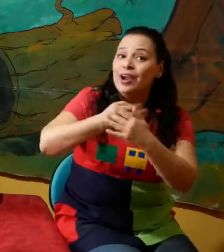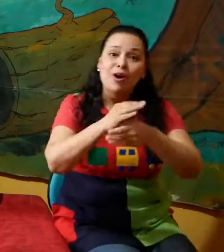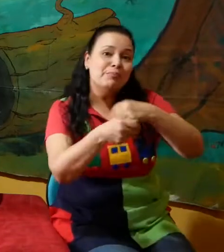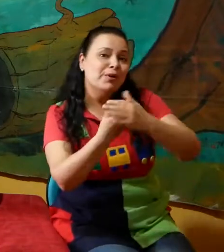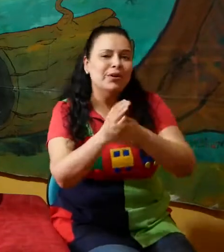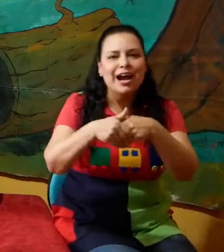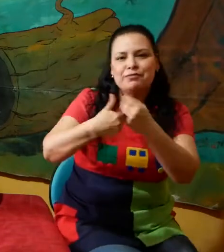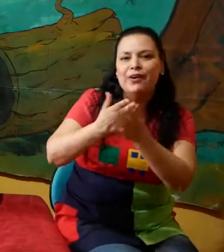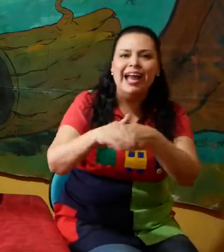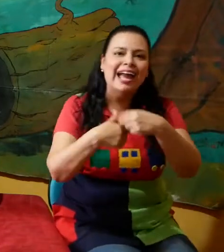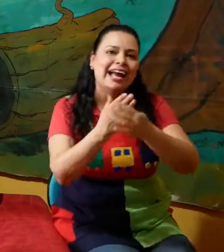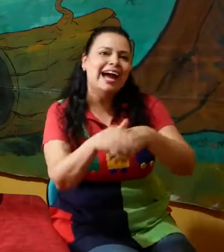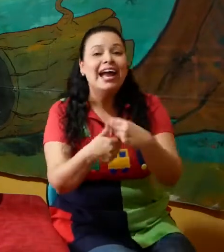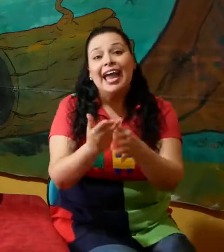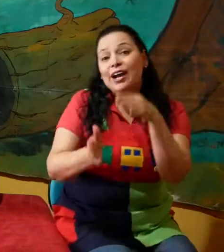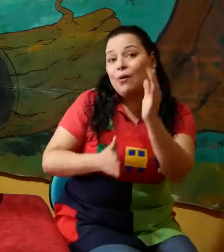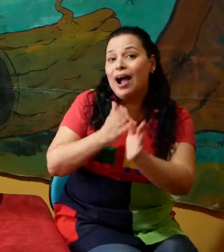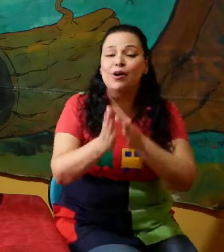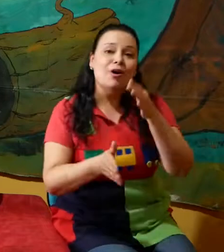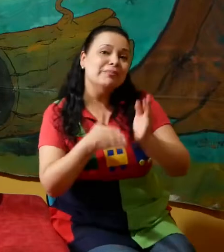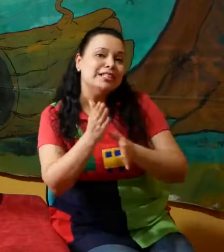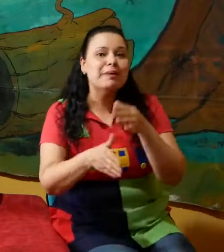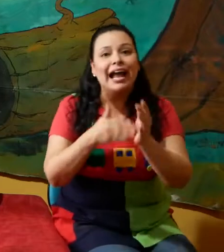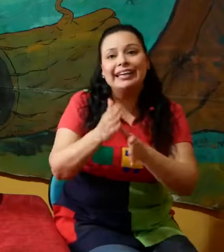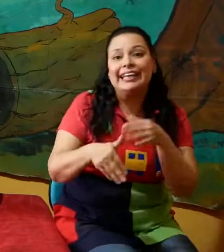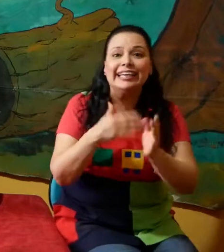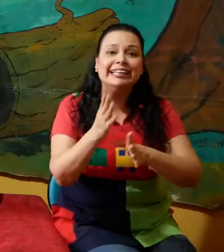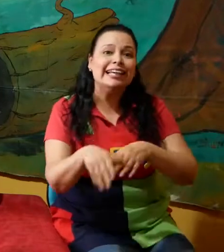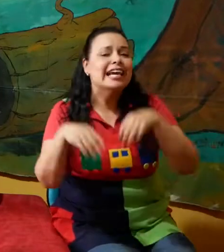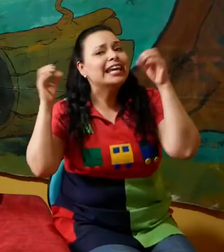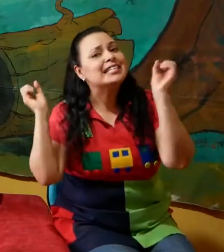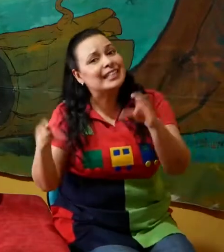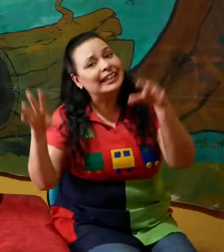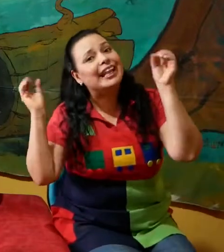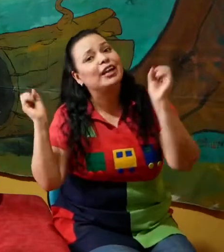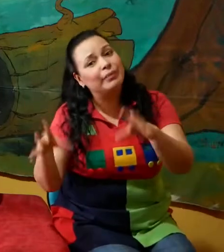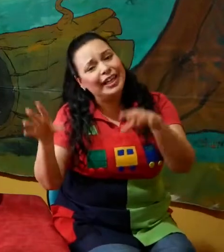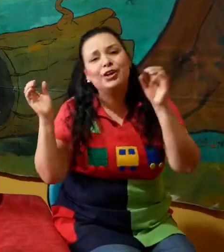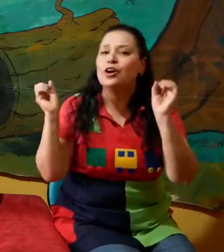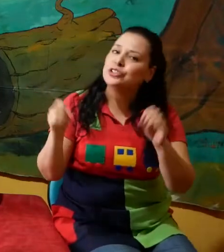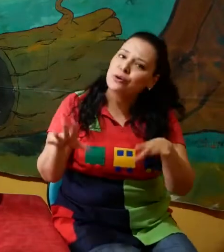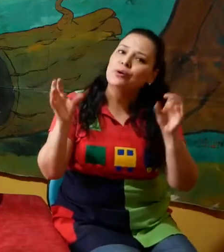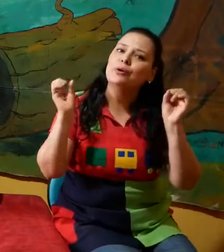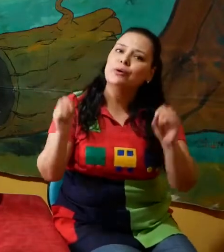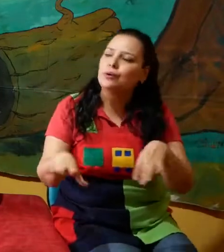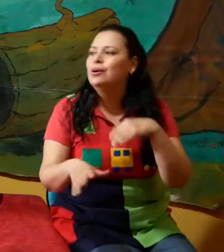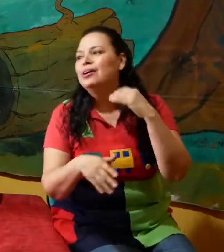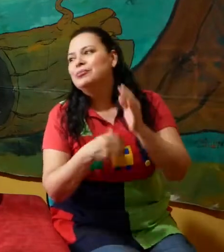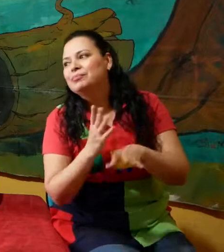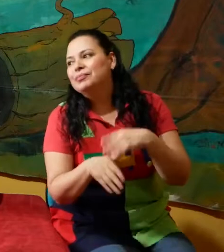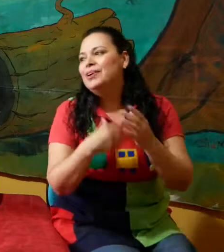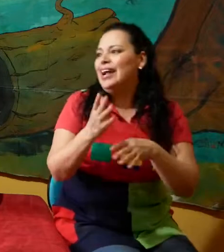Luego por afuera Encuadro mis manitas Y así termino yo